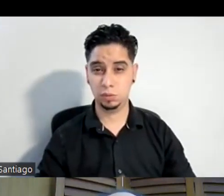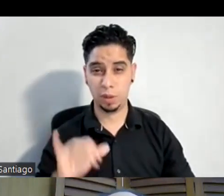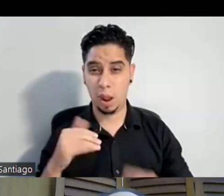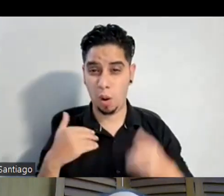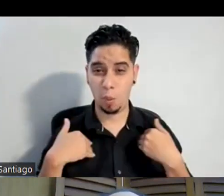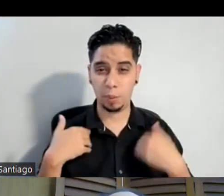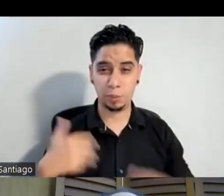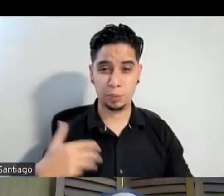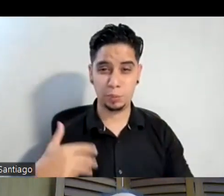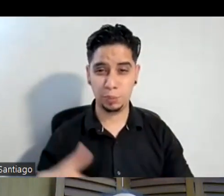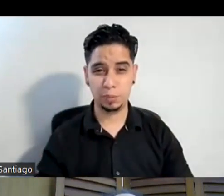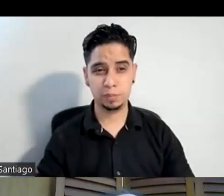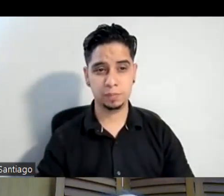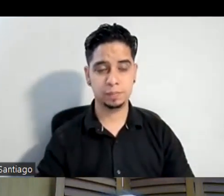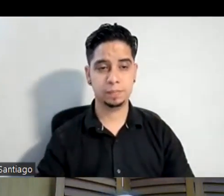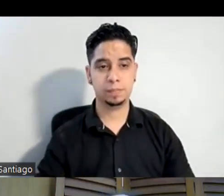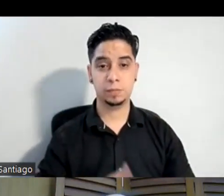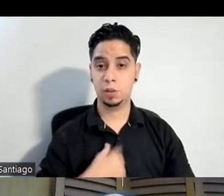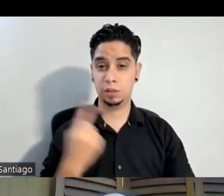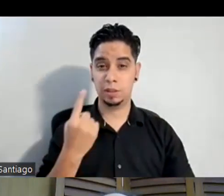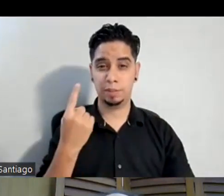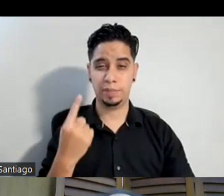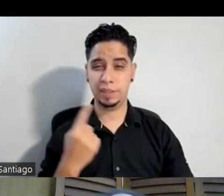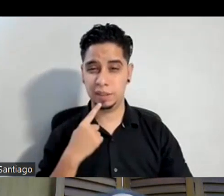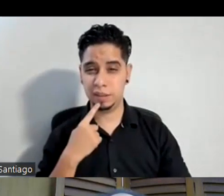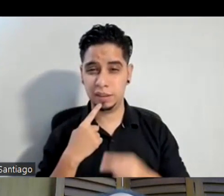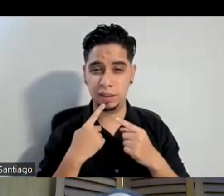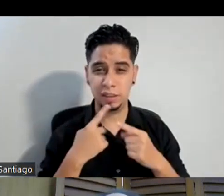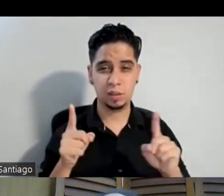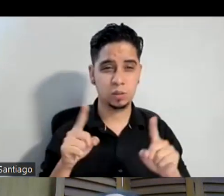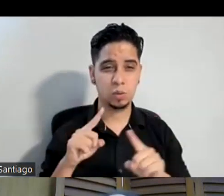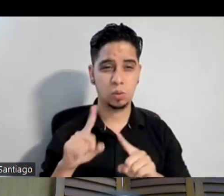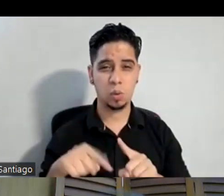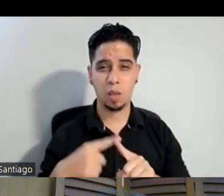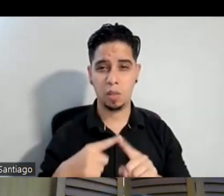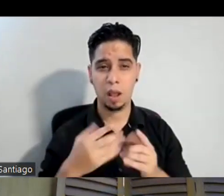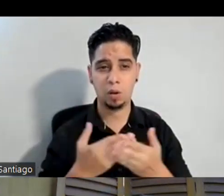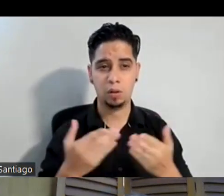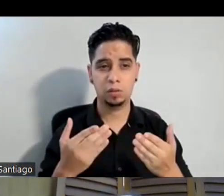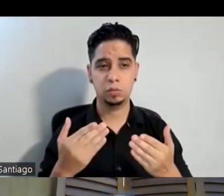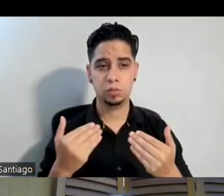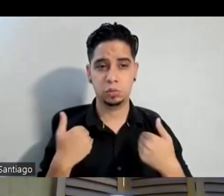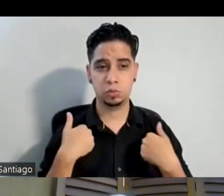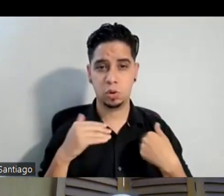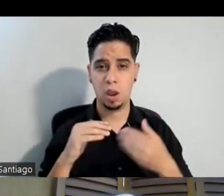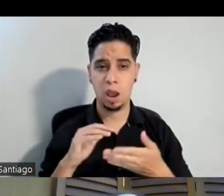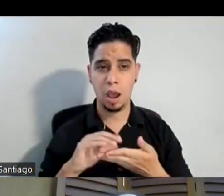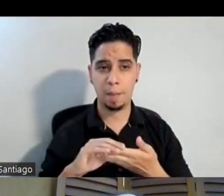exacto es que yo siempre digo que cuando las cosas vienen o sea que dicen no porque es que yo aprendí tal cosa no hombre no ya eso vino en el chip